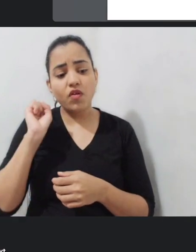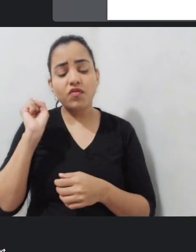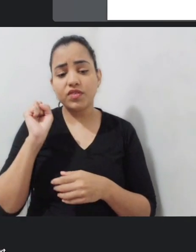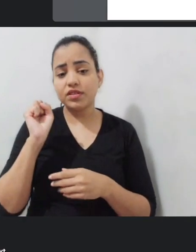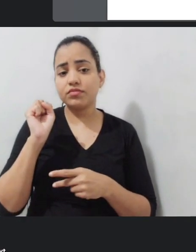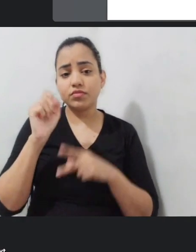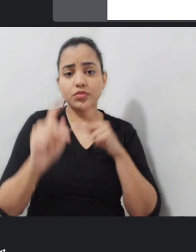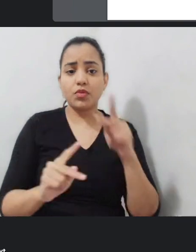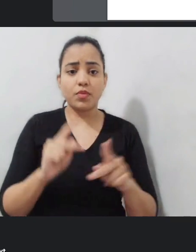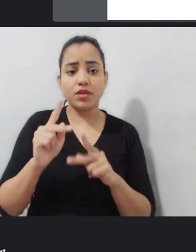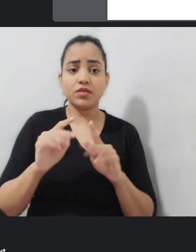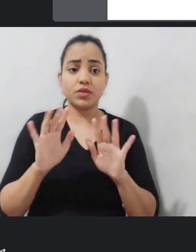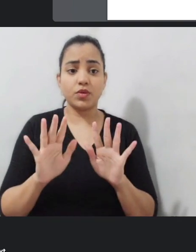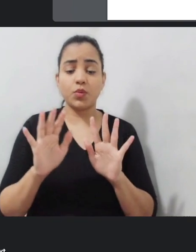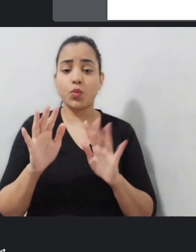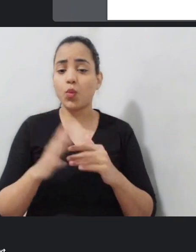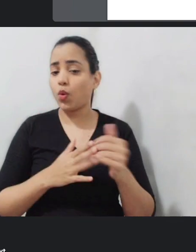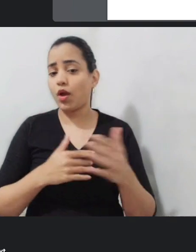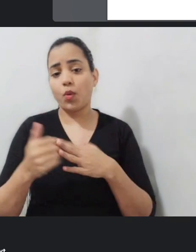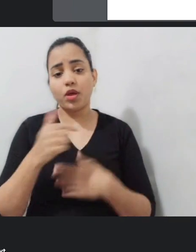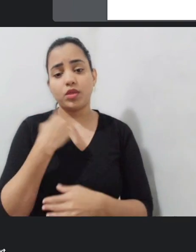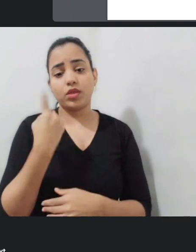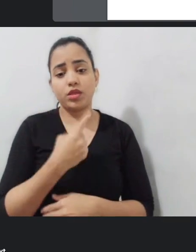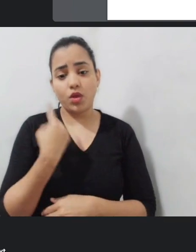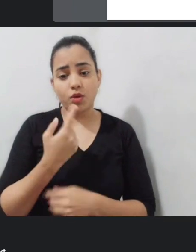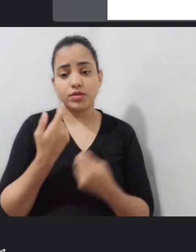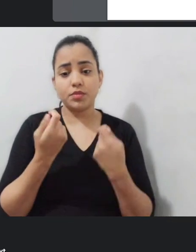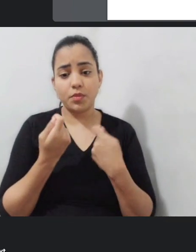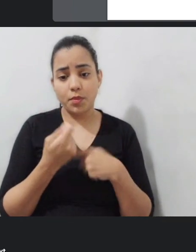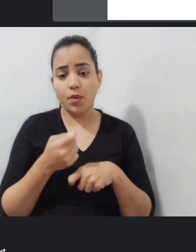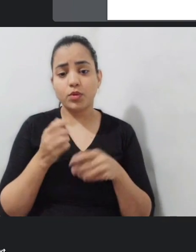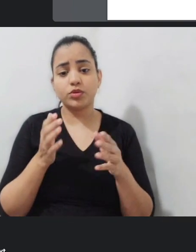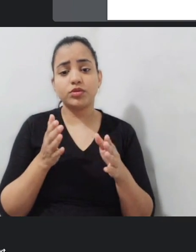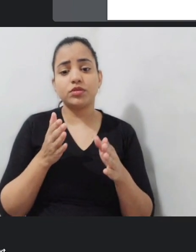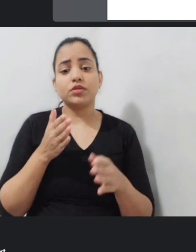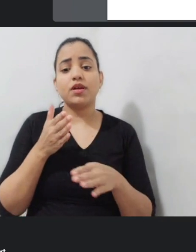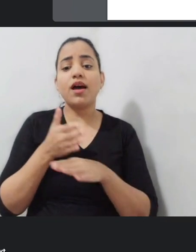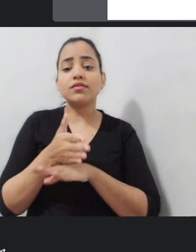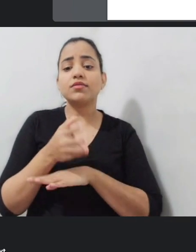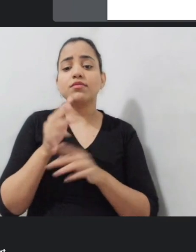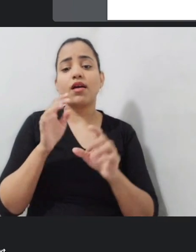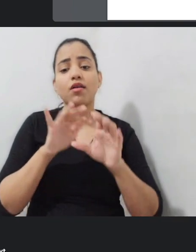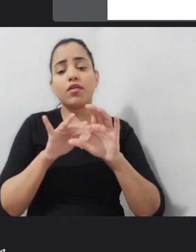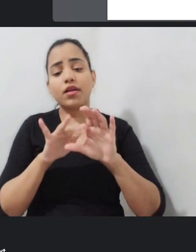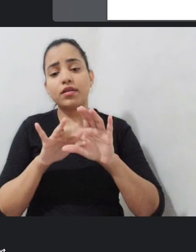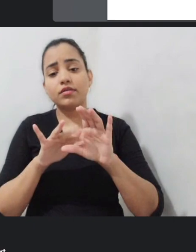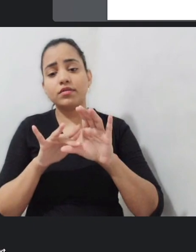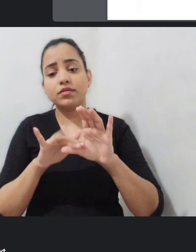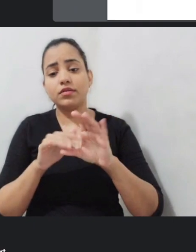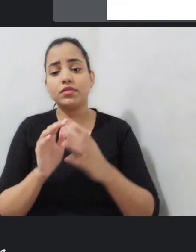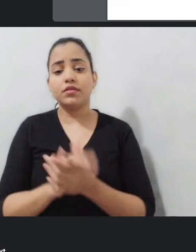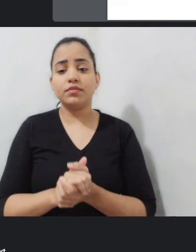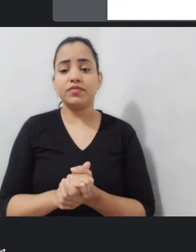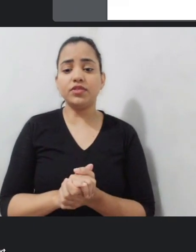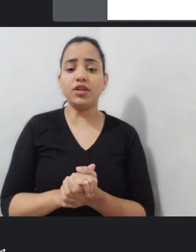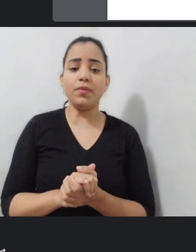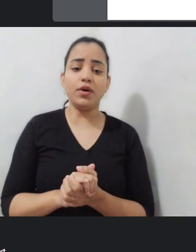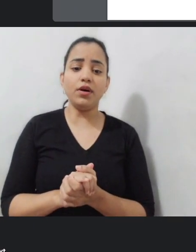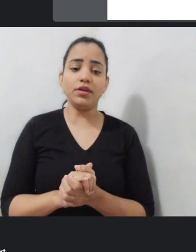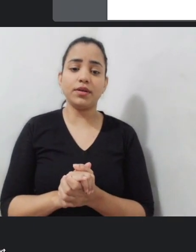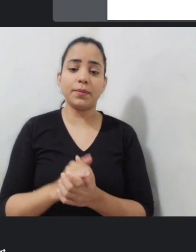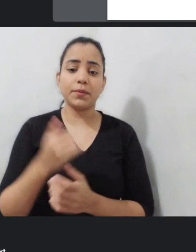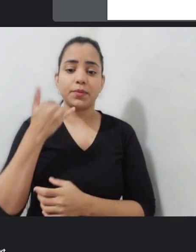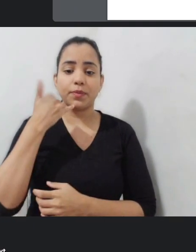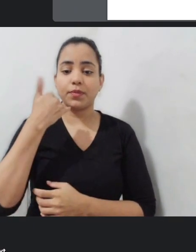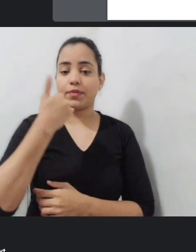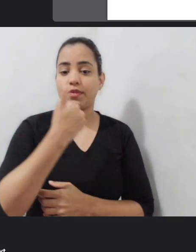qualquer um de nós pode acessar através desse QR Code se aponta o celular aí com a câmera ligada para o QR Code e já